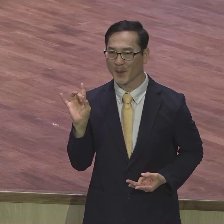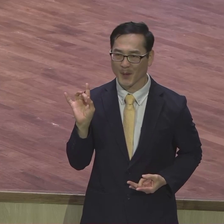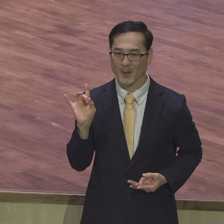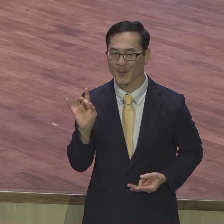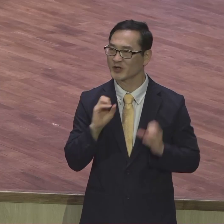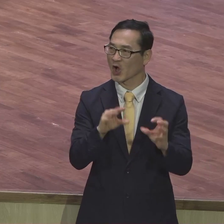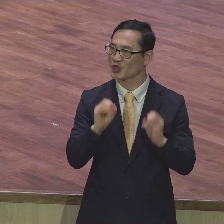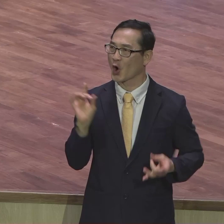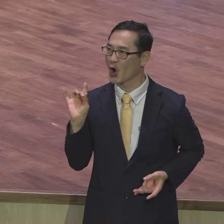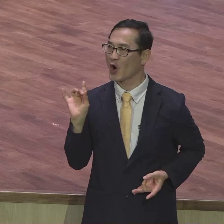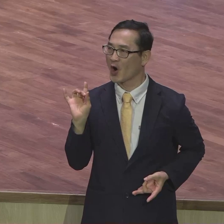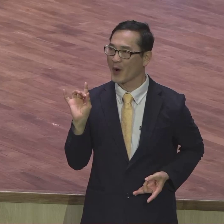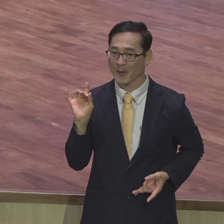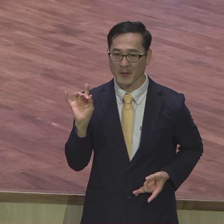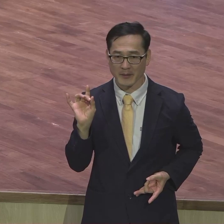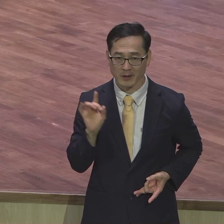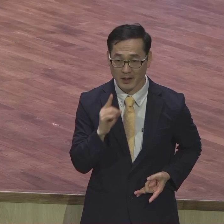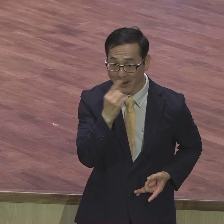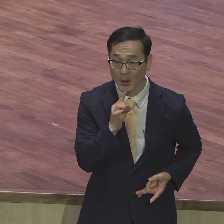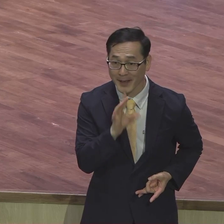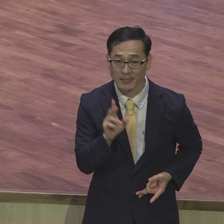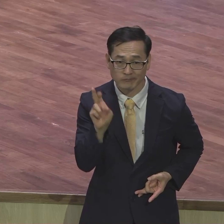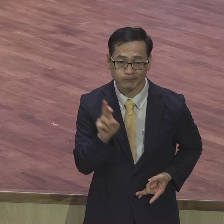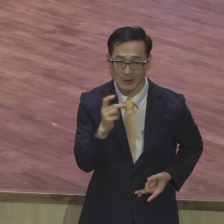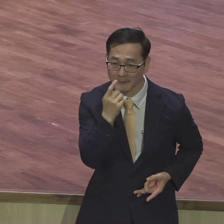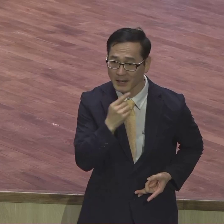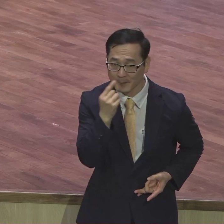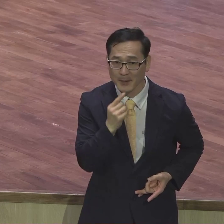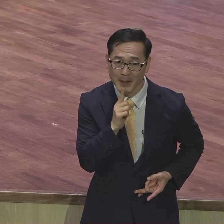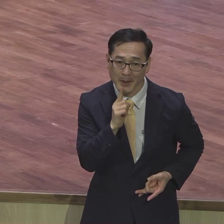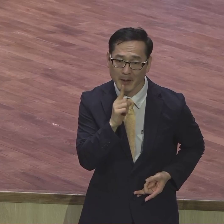행동은 전혀 없어요 입으로만 달달달달 외워요